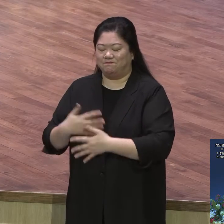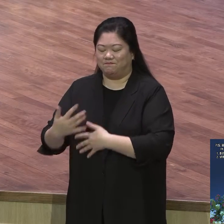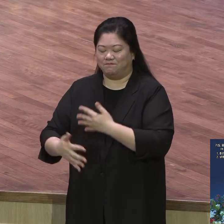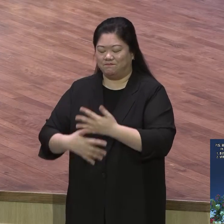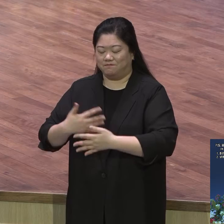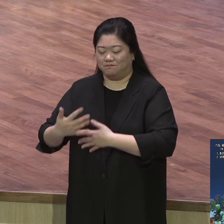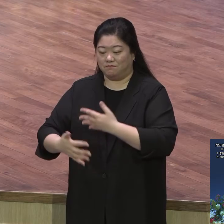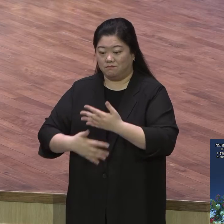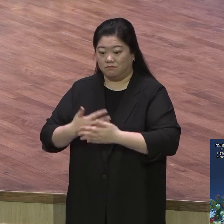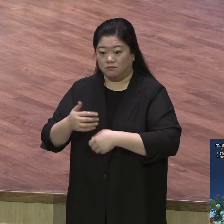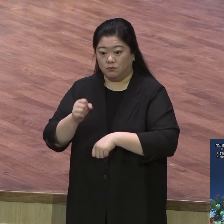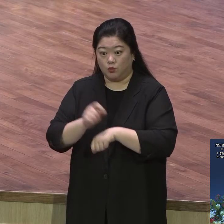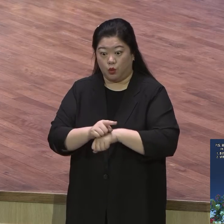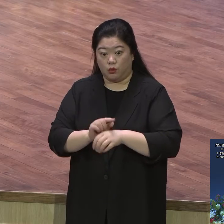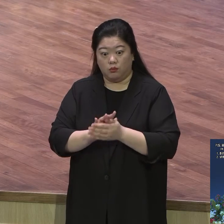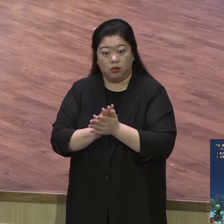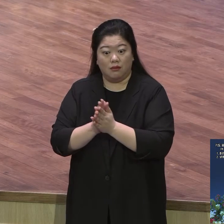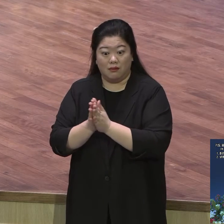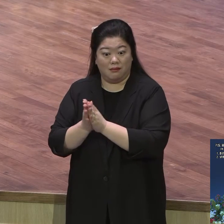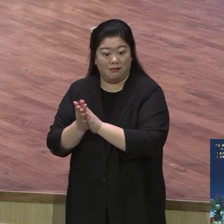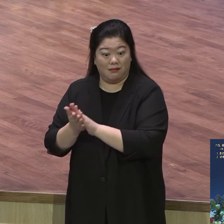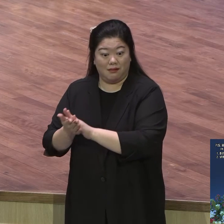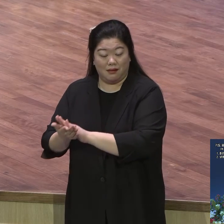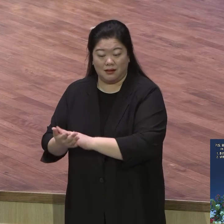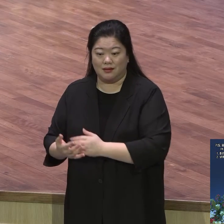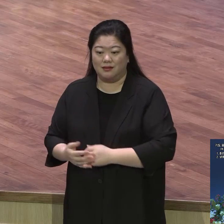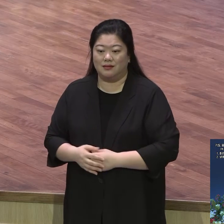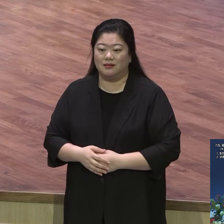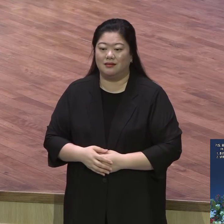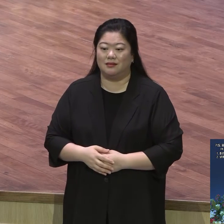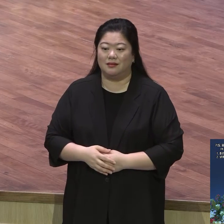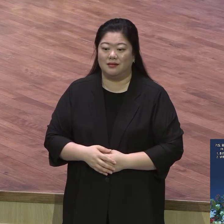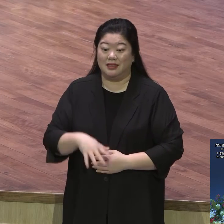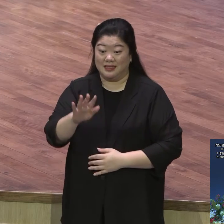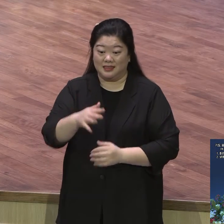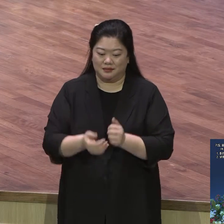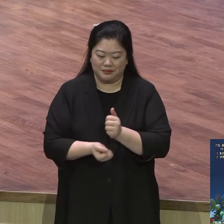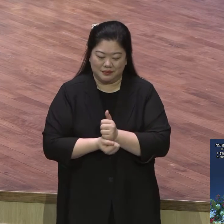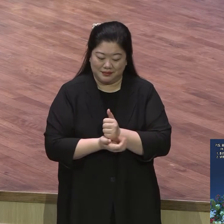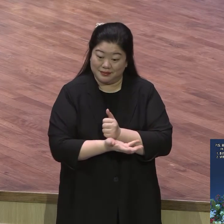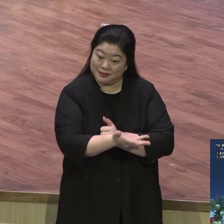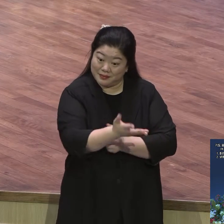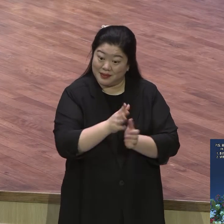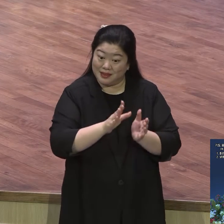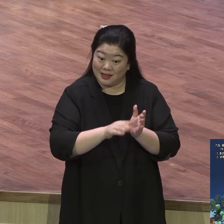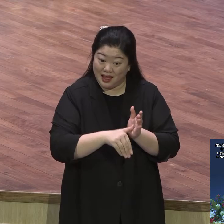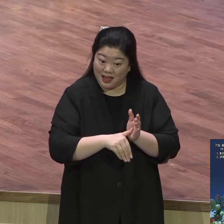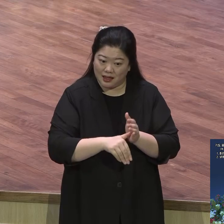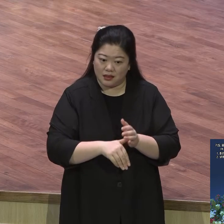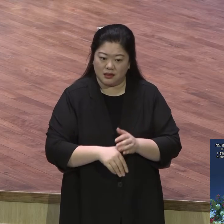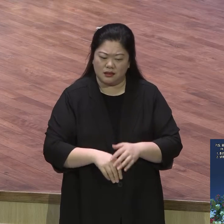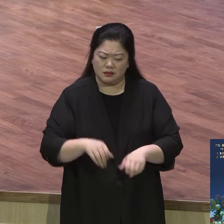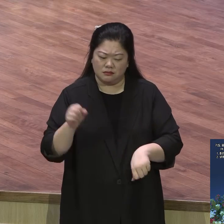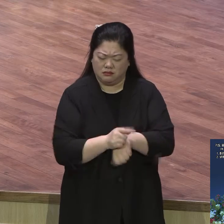성격이 온유해야 돼요 온유해야 돼요 사람 이제 아 누군가 성격이 없습니까 이런